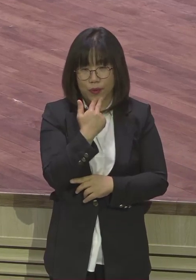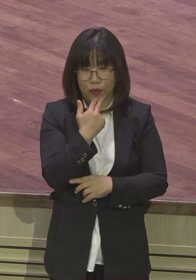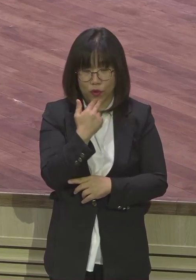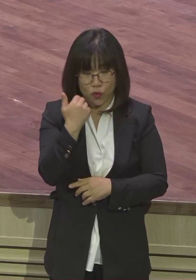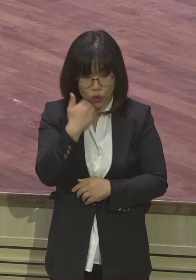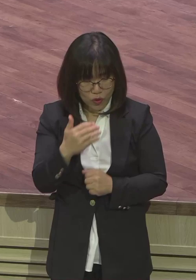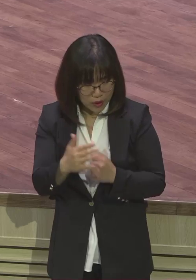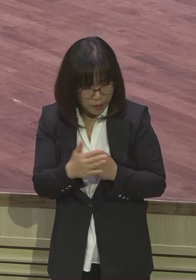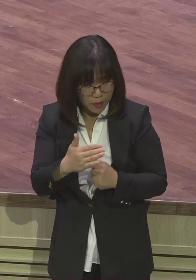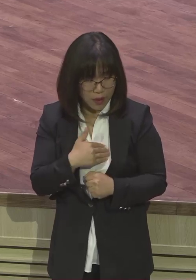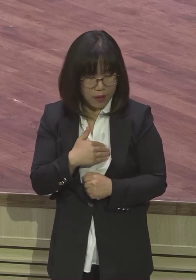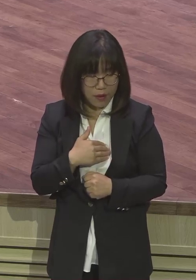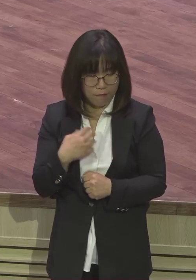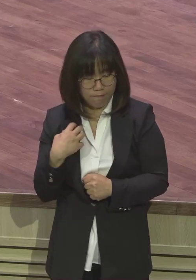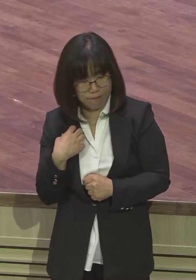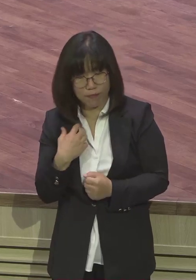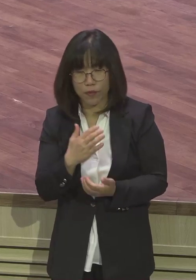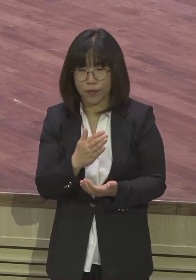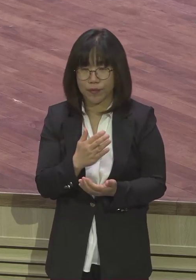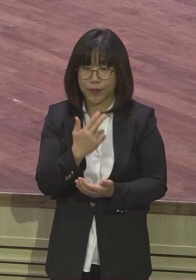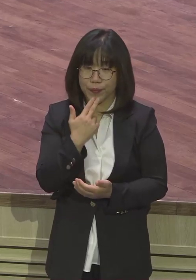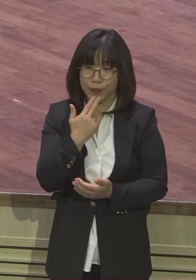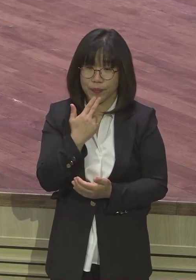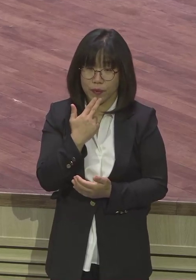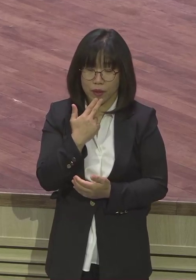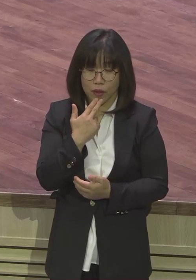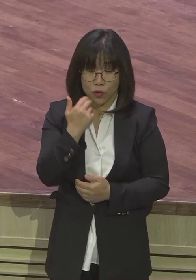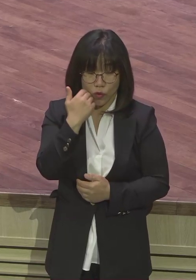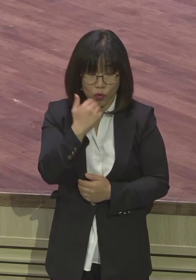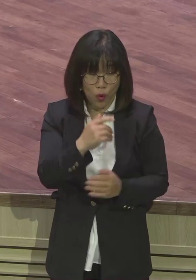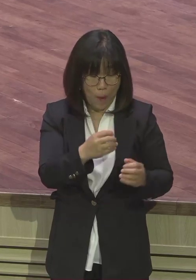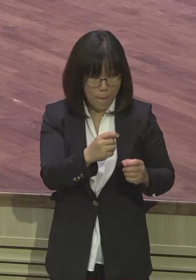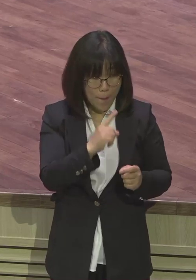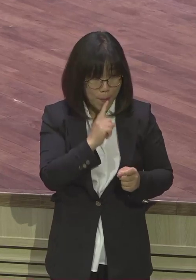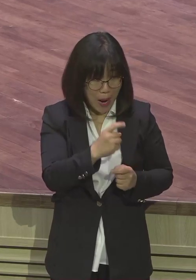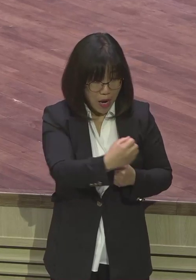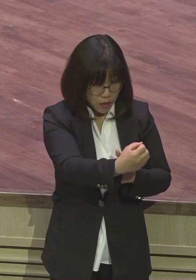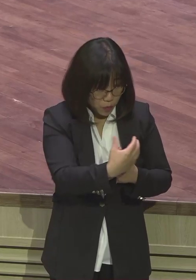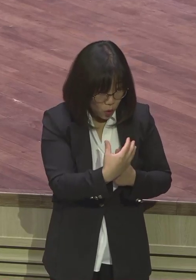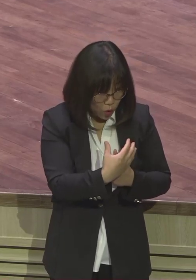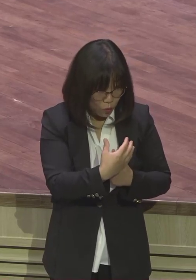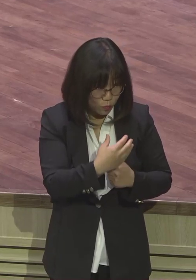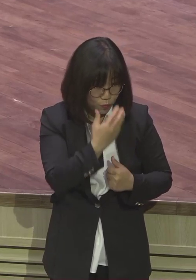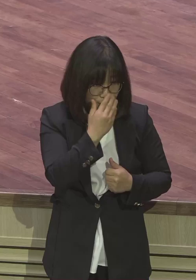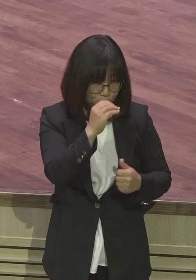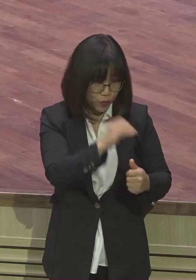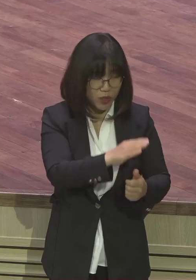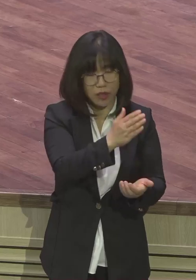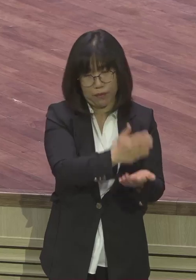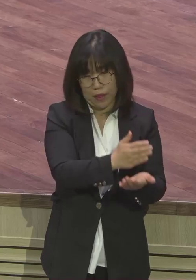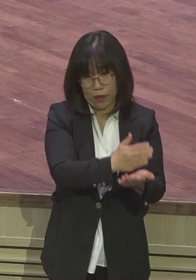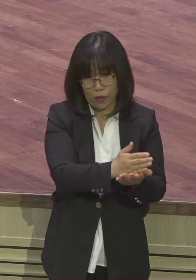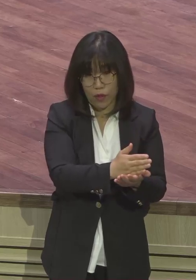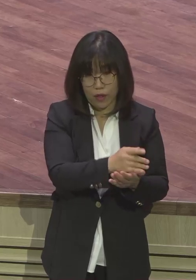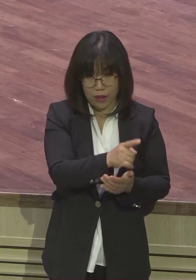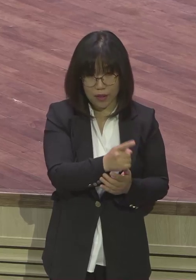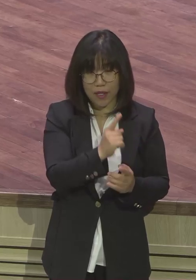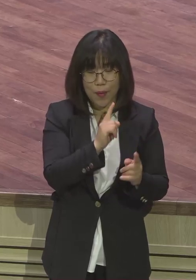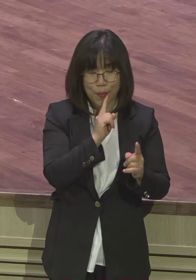사람을 무시하라는 말이 아닙니다 절대 영향을 받습니다 하나님과 깊은 교제가 회복된